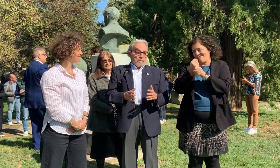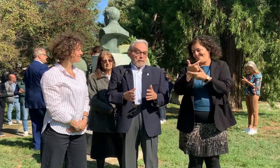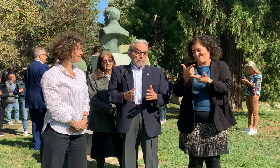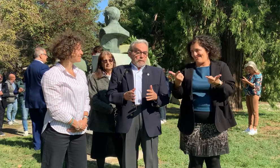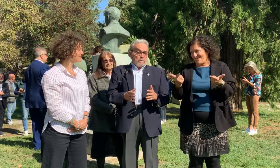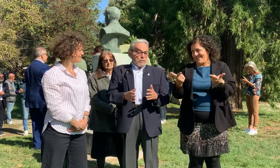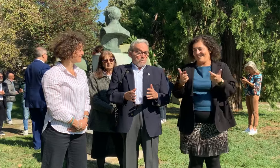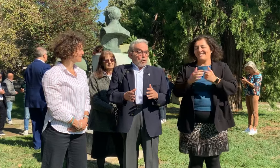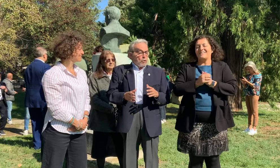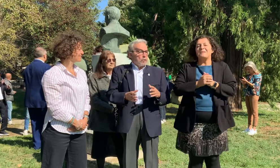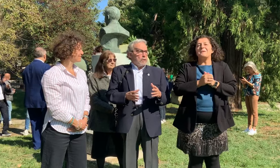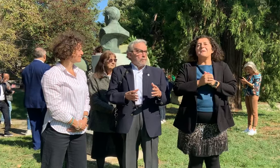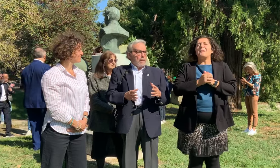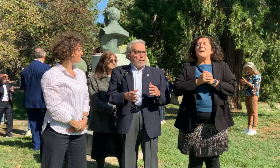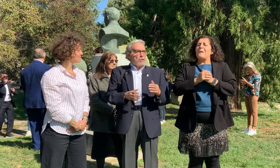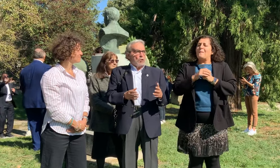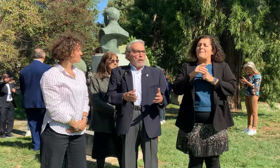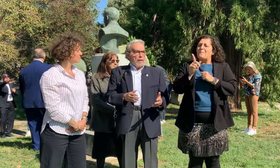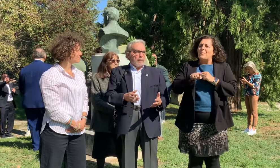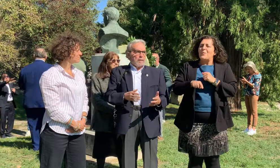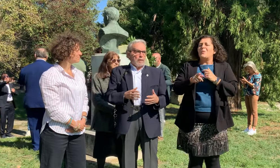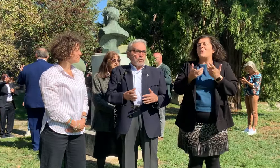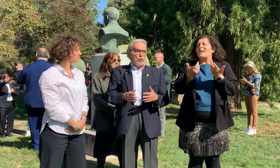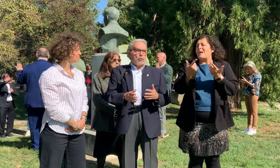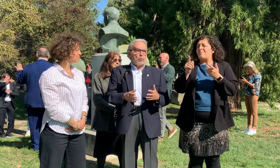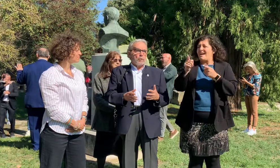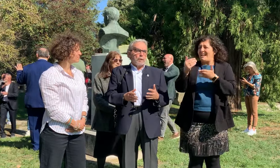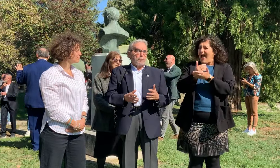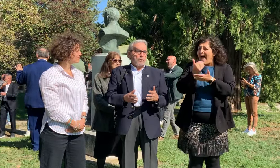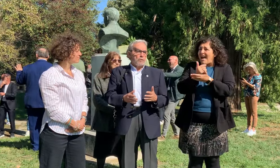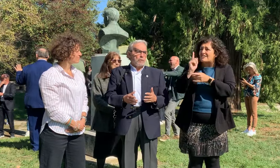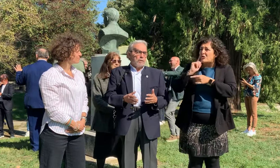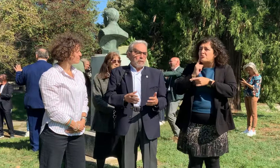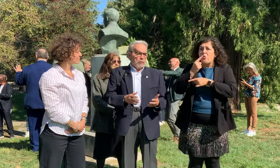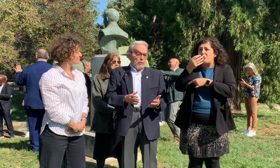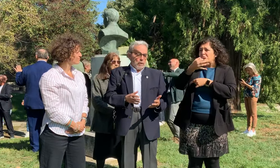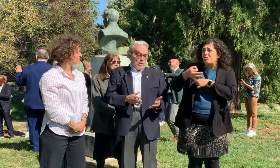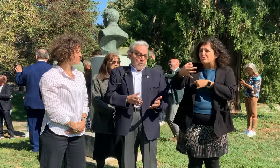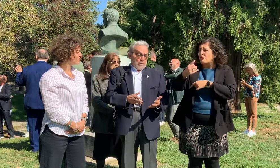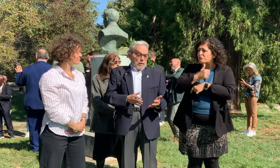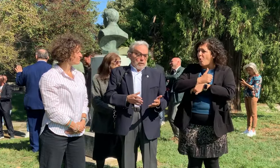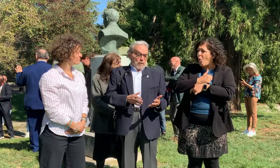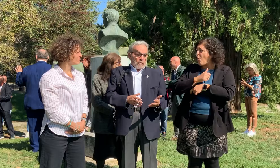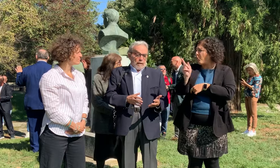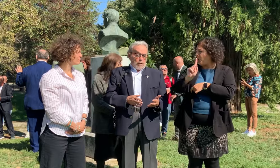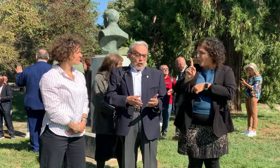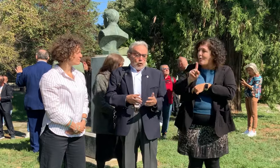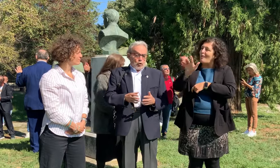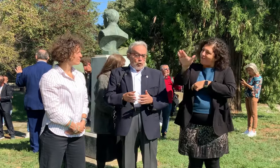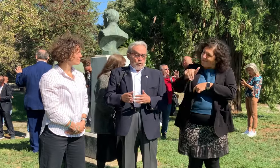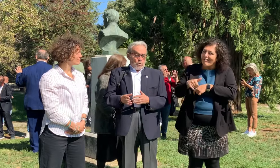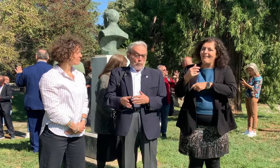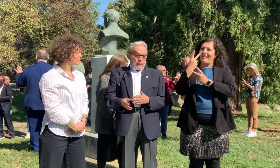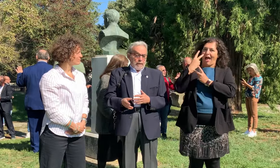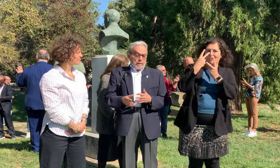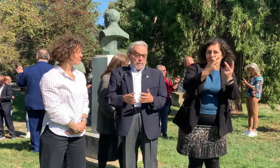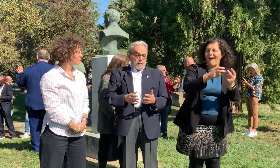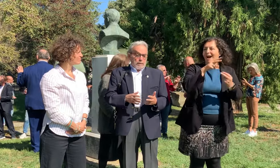non esistruire di isolarmi dalla solitudine, spesso andavamo a trovare il nonno o mio padre per